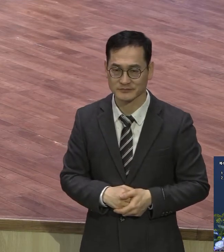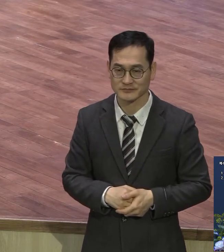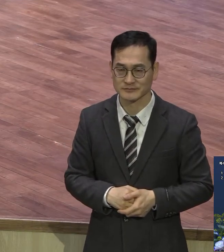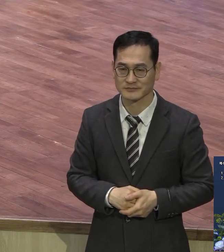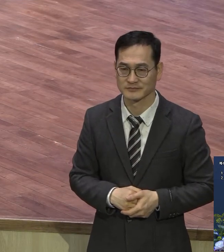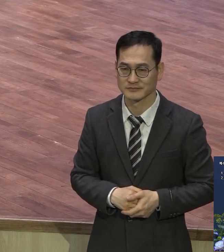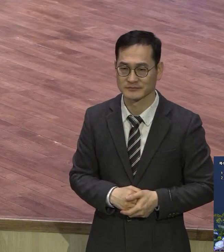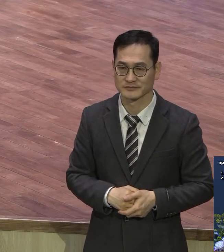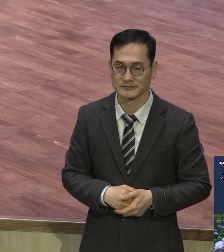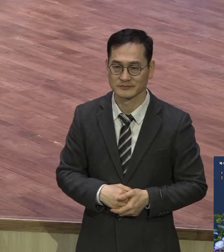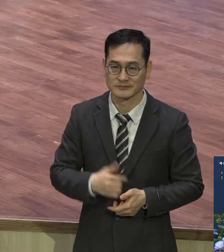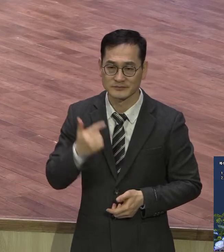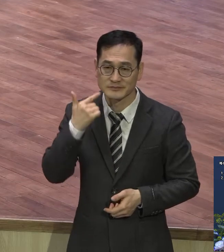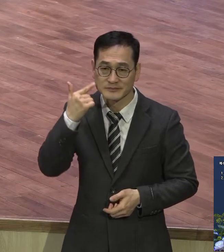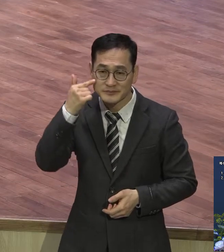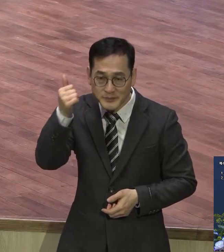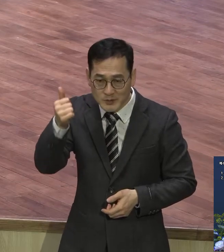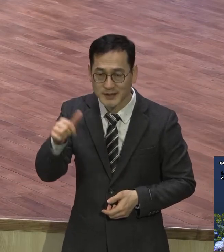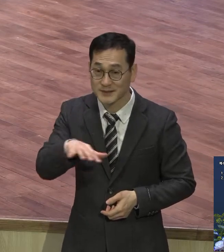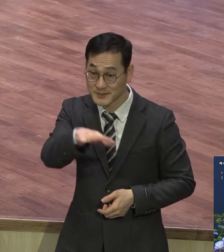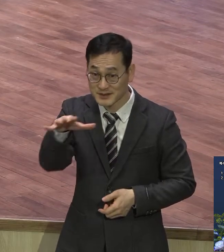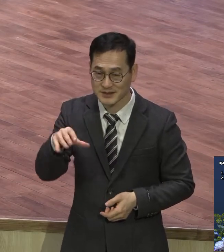우리 직분 맡은 자들 특별히